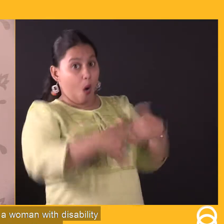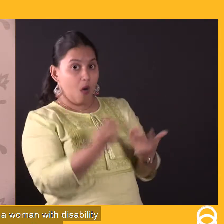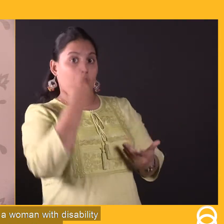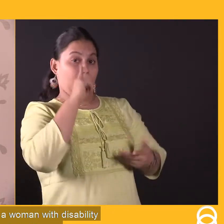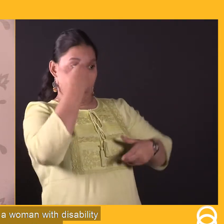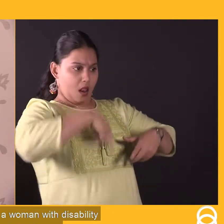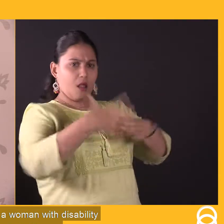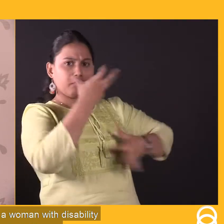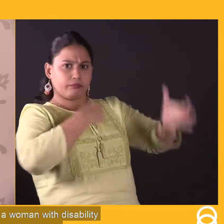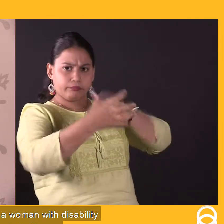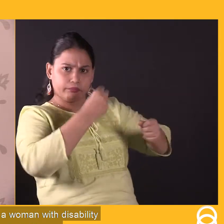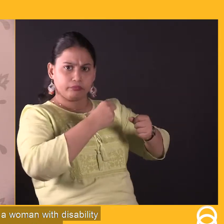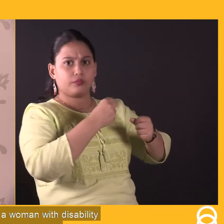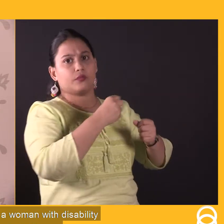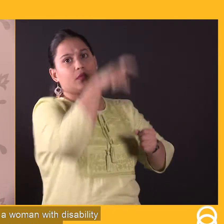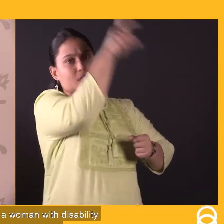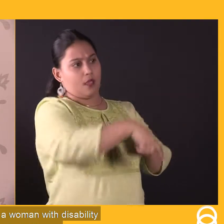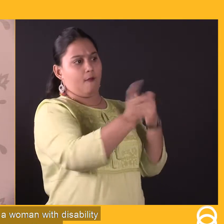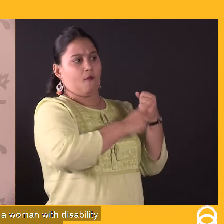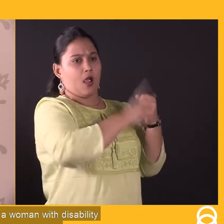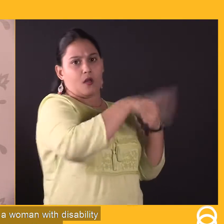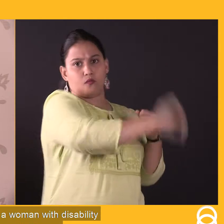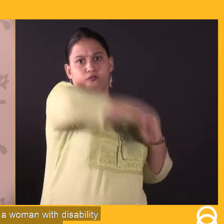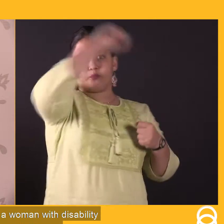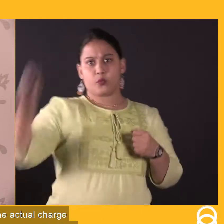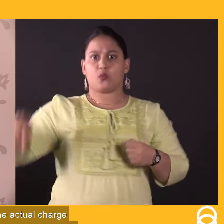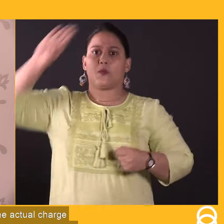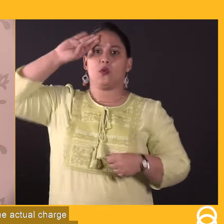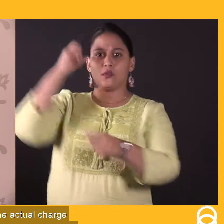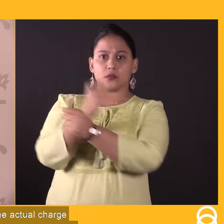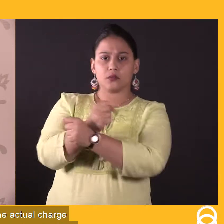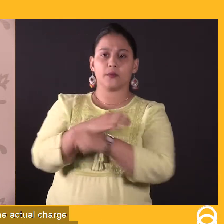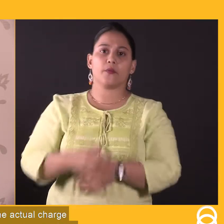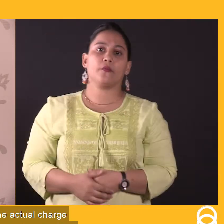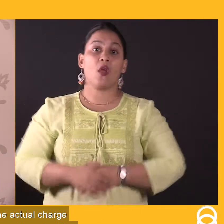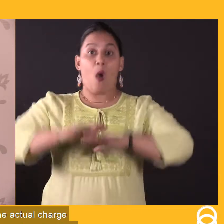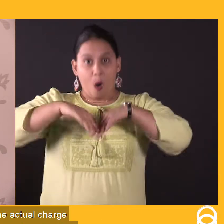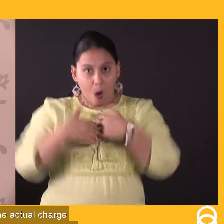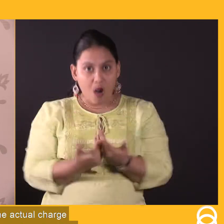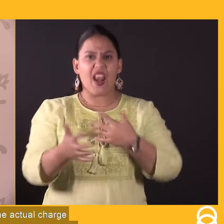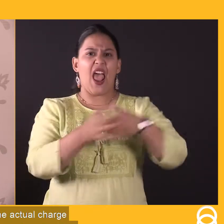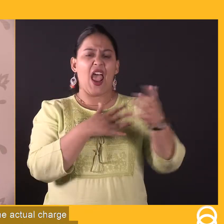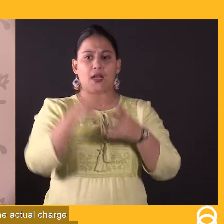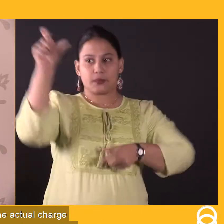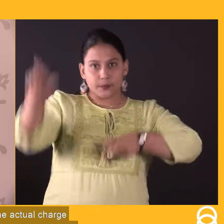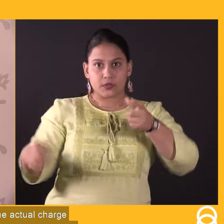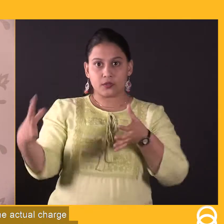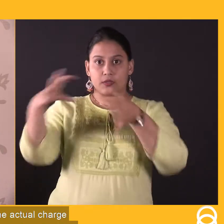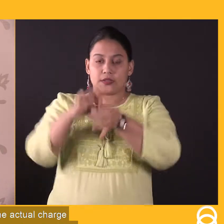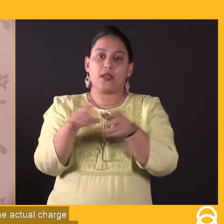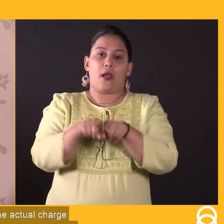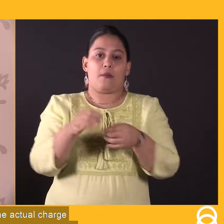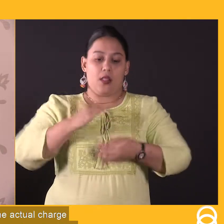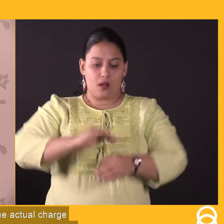अपर